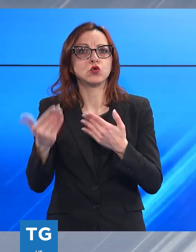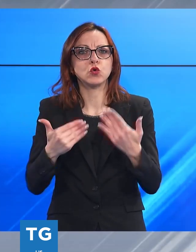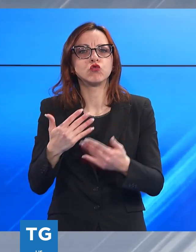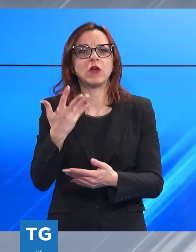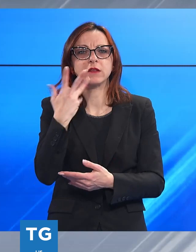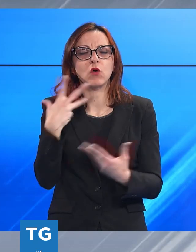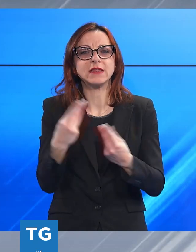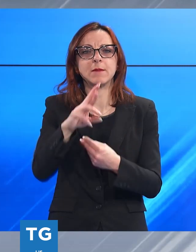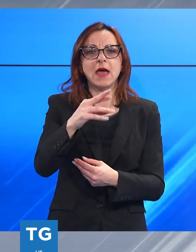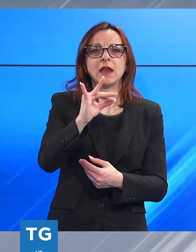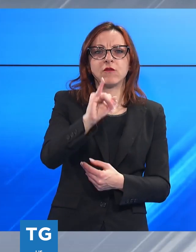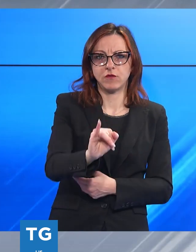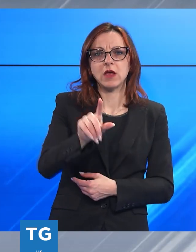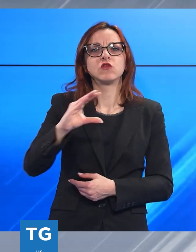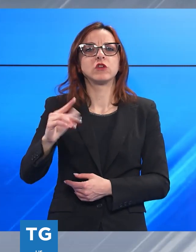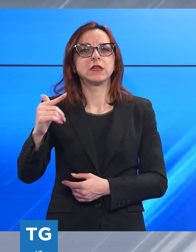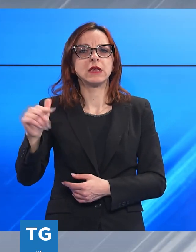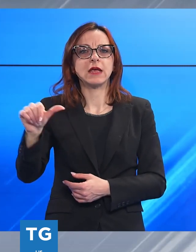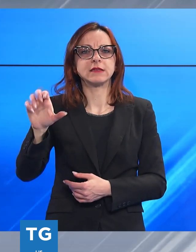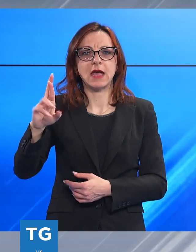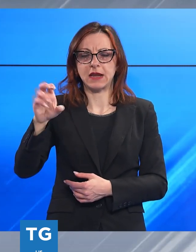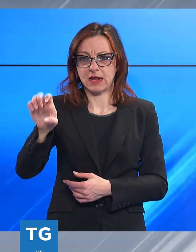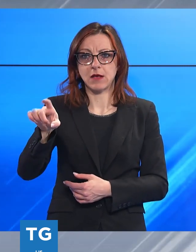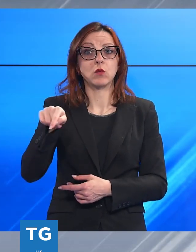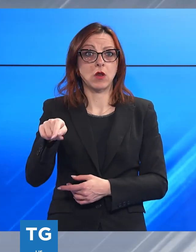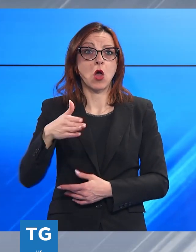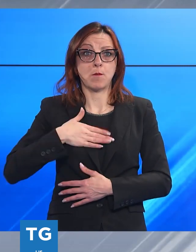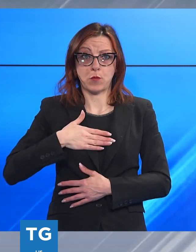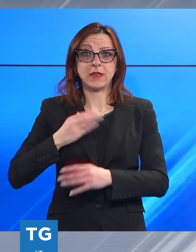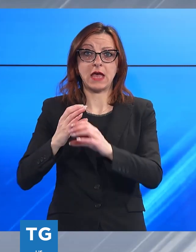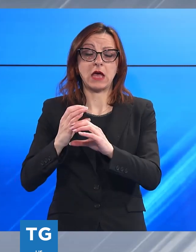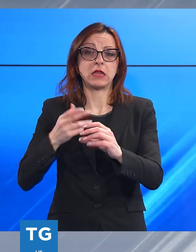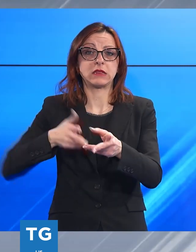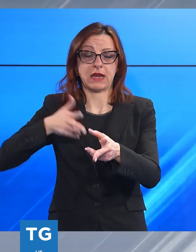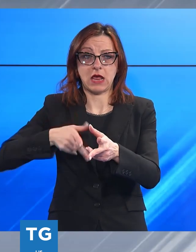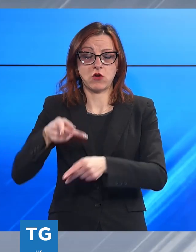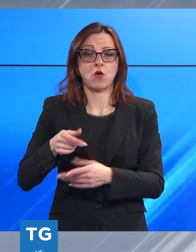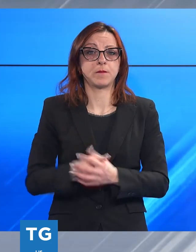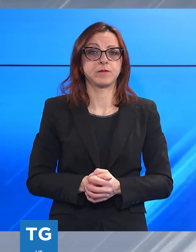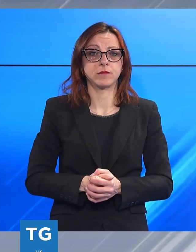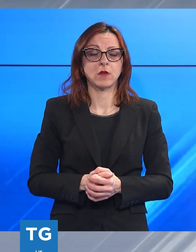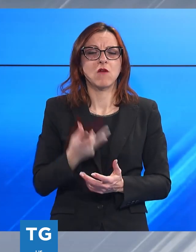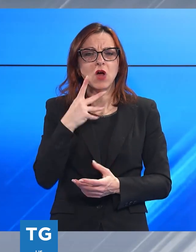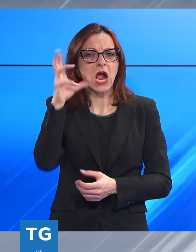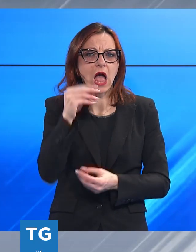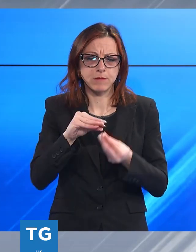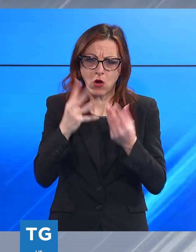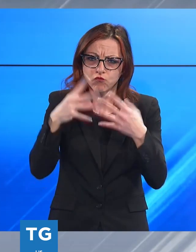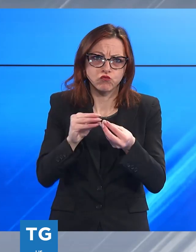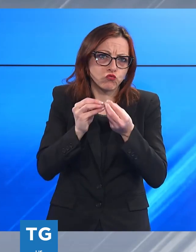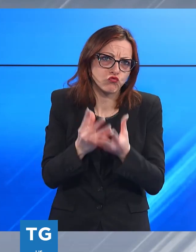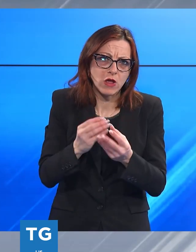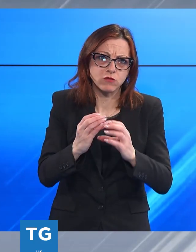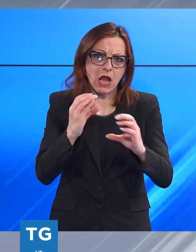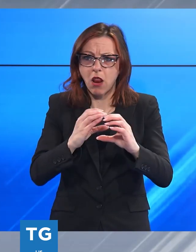RFI e a GTSRE, l'azienda proprietaria del treno deragliato, per essere messi a conoscenza delle dinamiche che hanno causato il deragliamento.